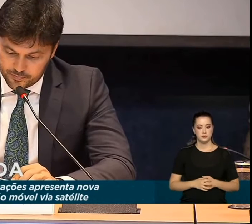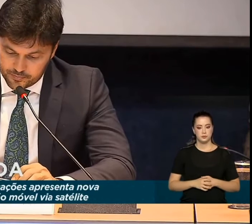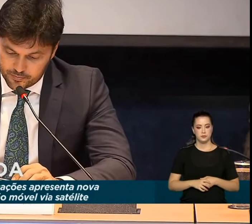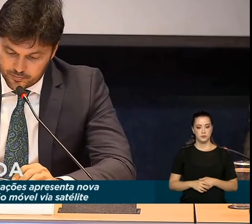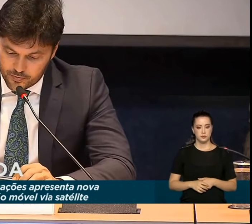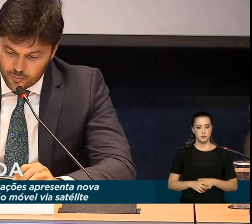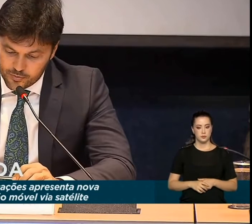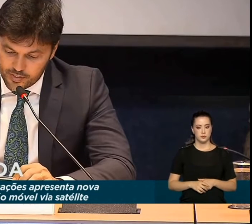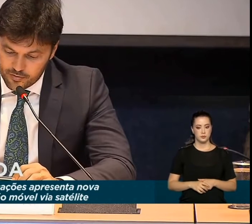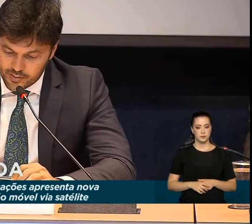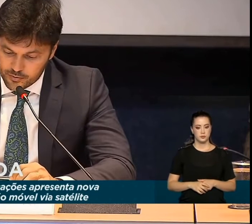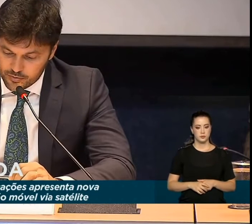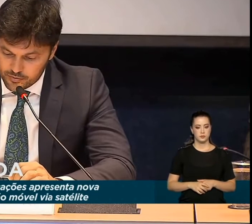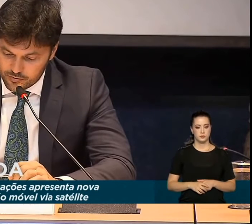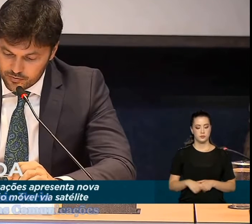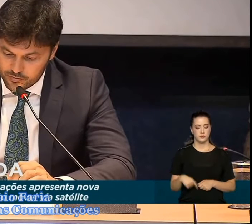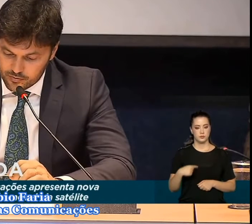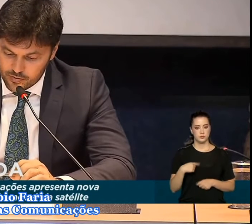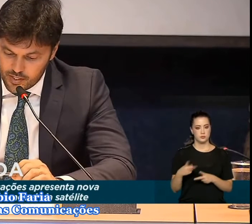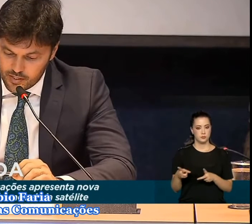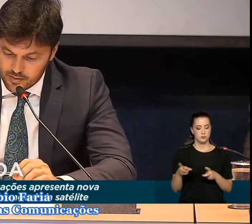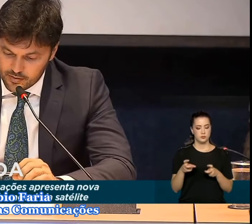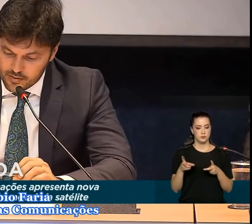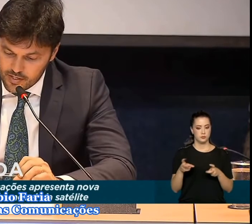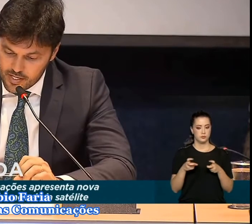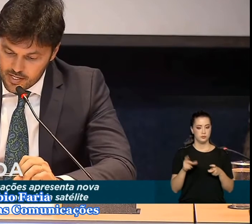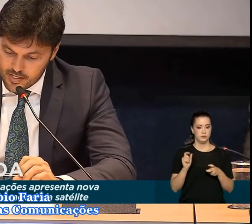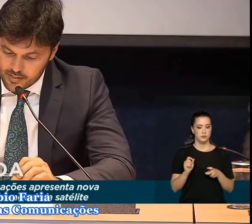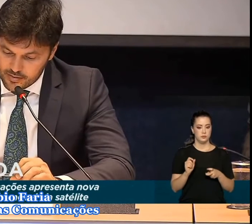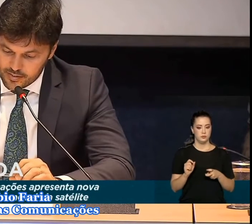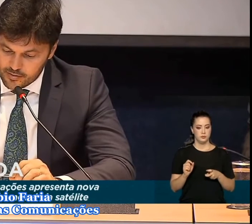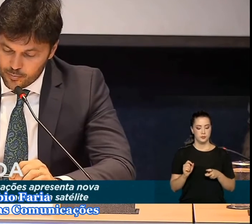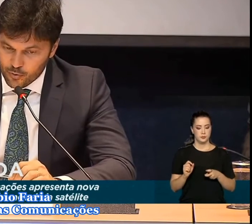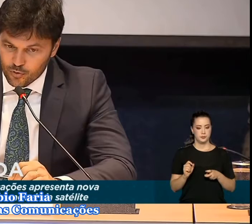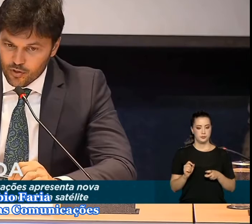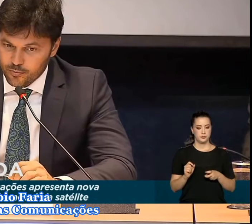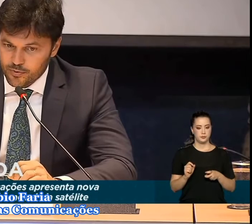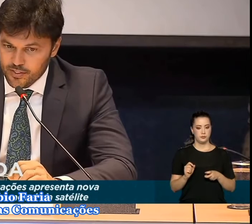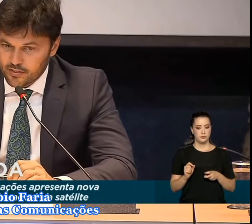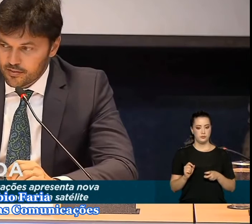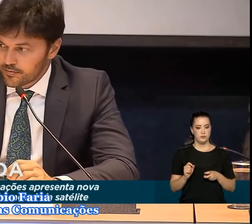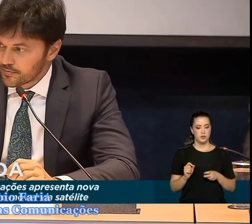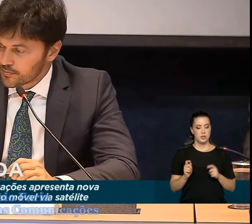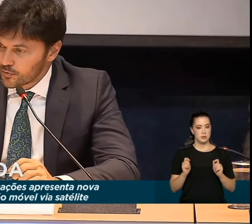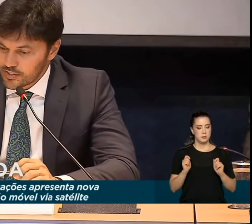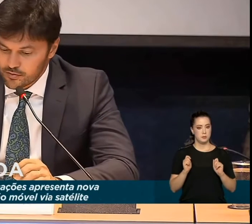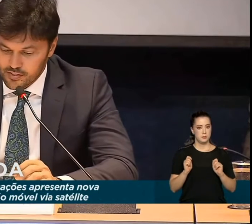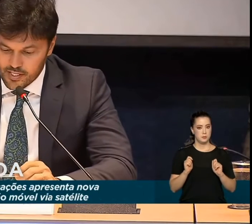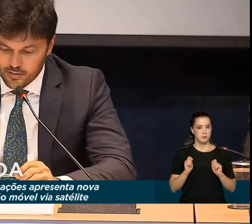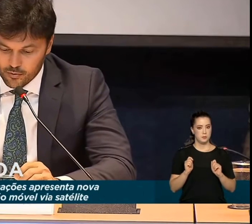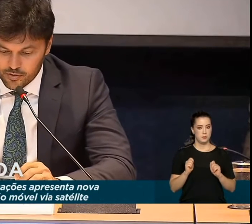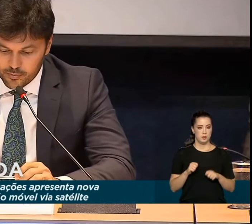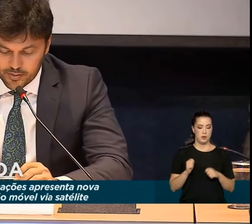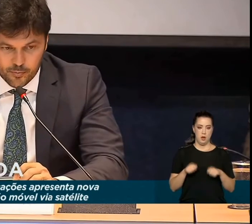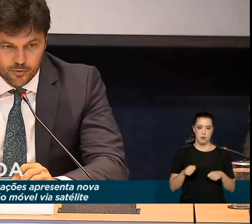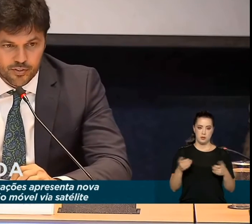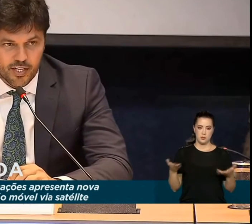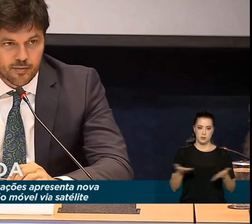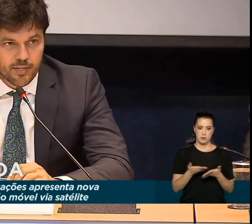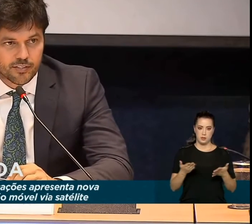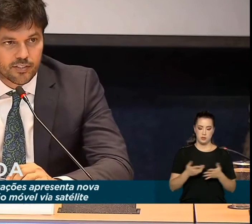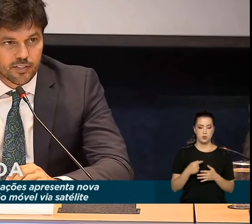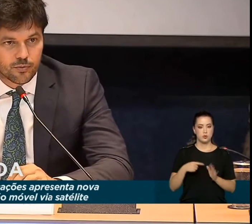observando esse protótipo que vocês fizeram hoje para